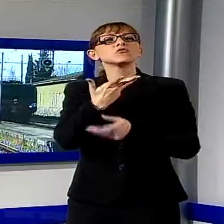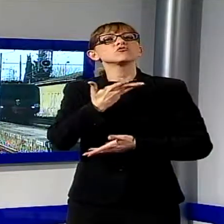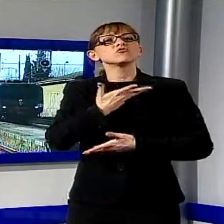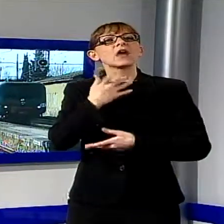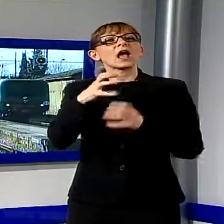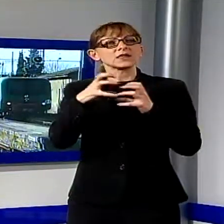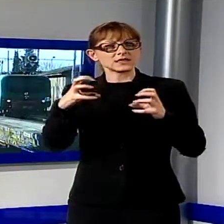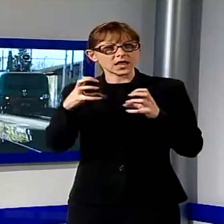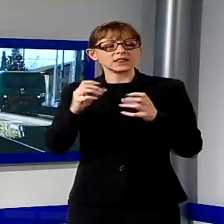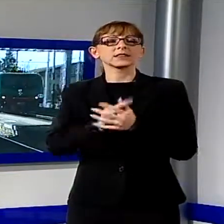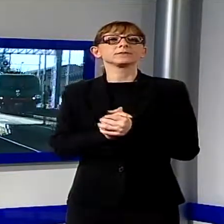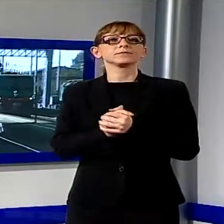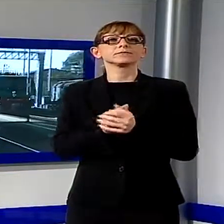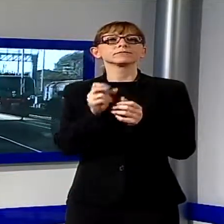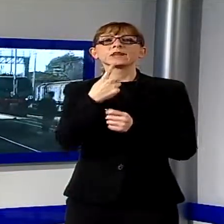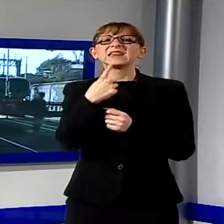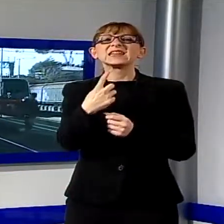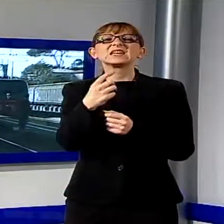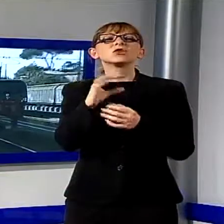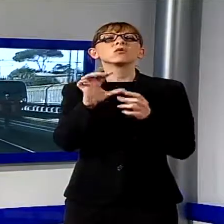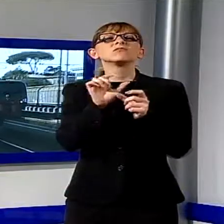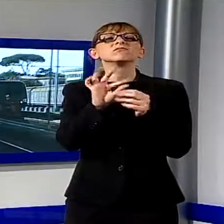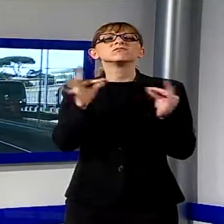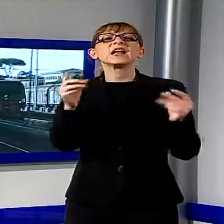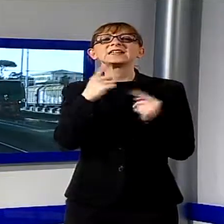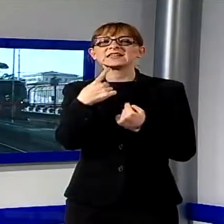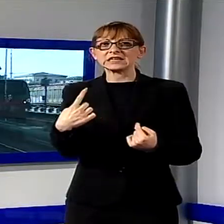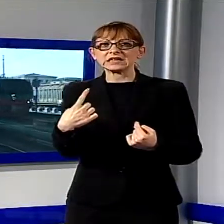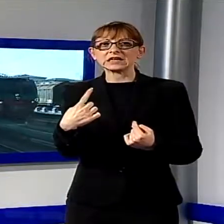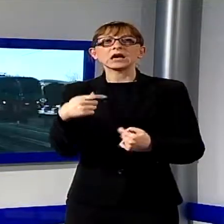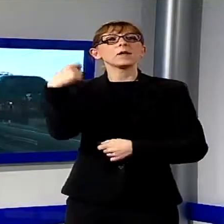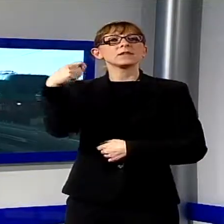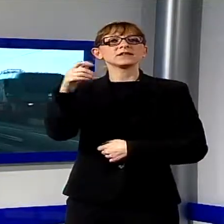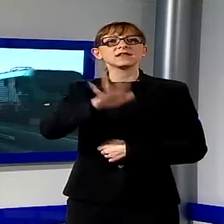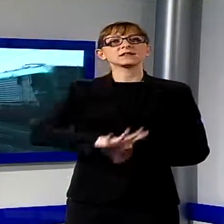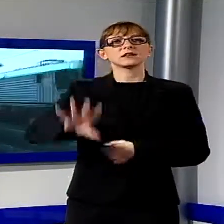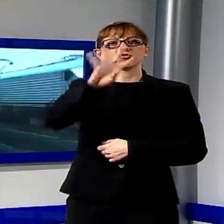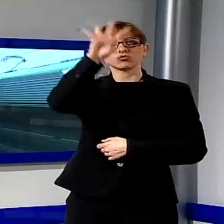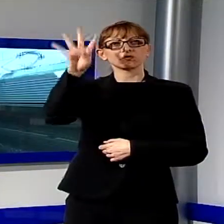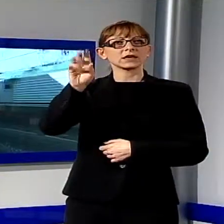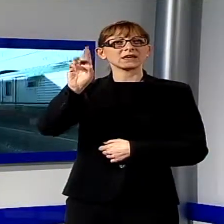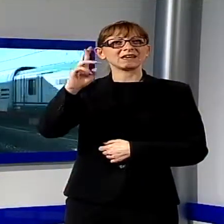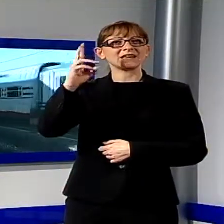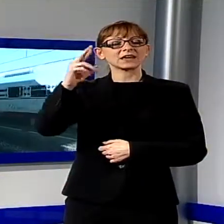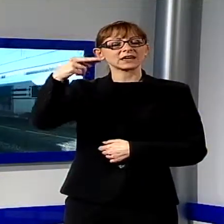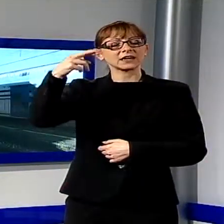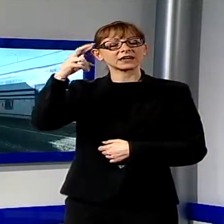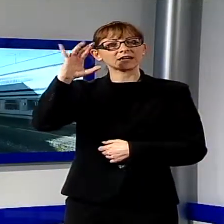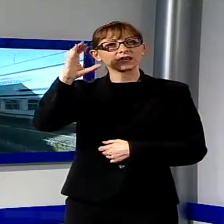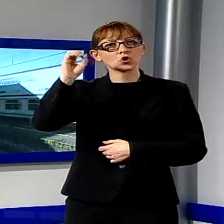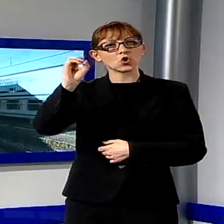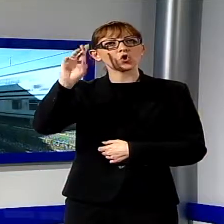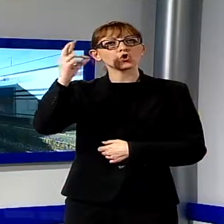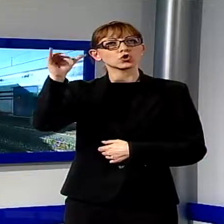annunciato che è finalmente pronto l'investimento da 400 milioni di euro per il raddoppio della ferrovia tra Pistoia e Lucca.